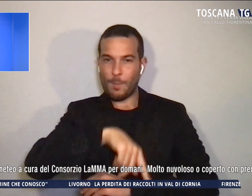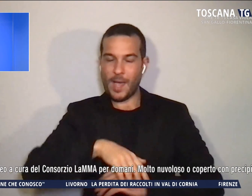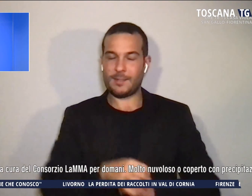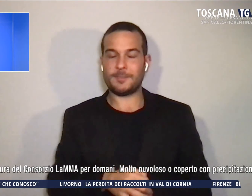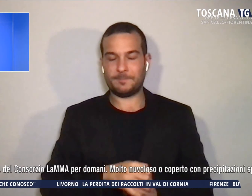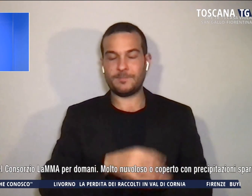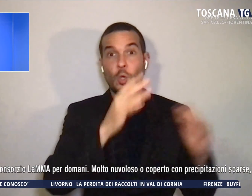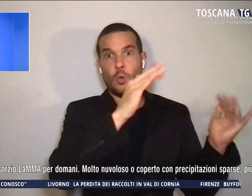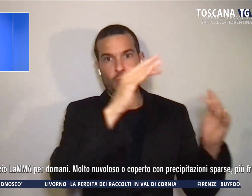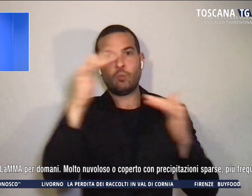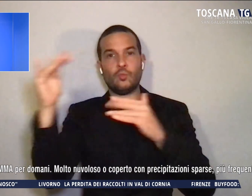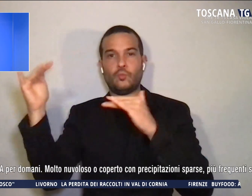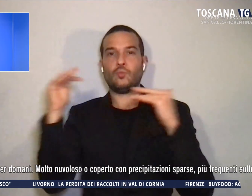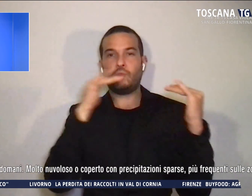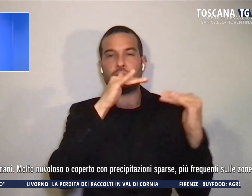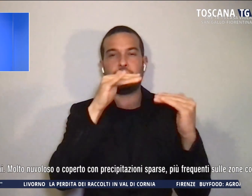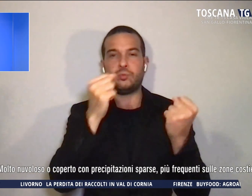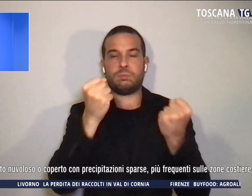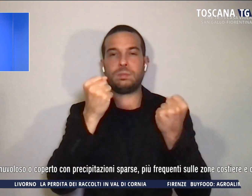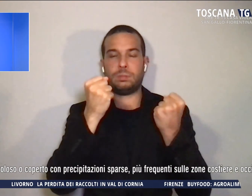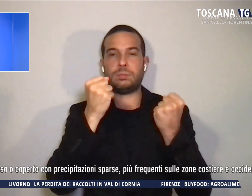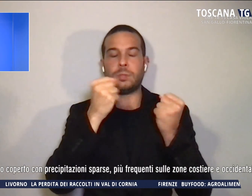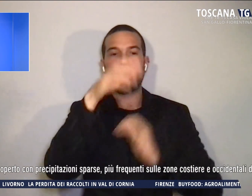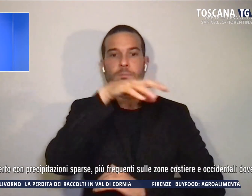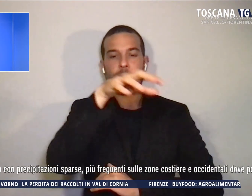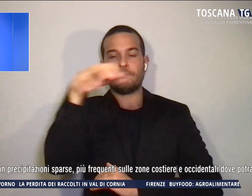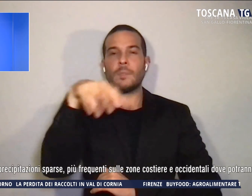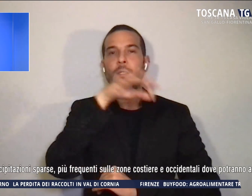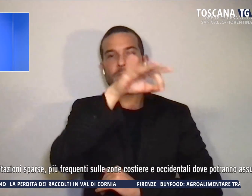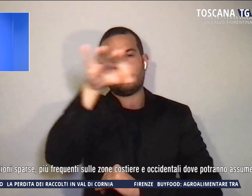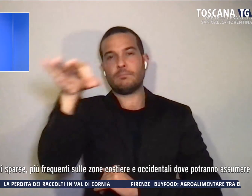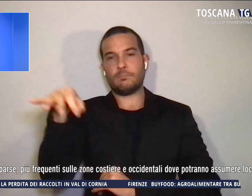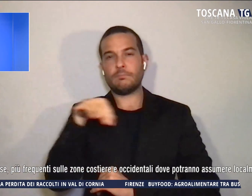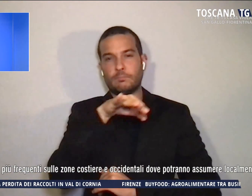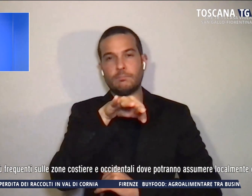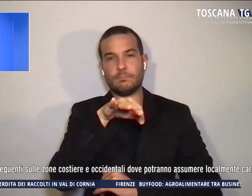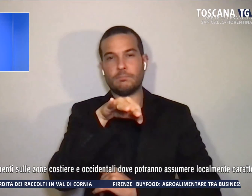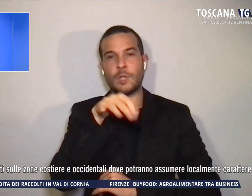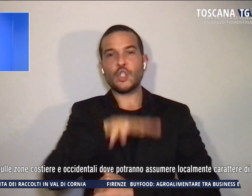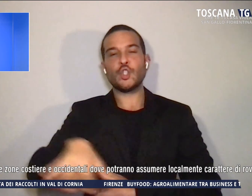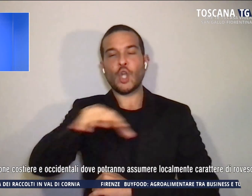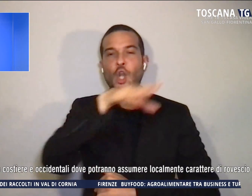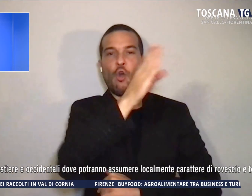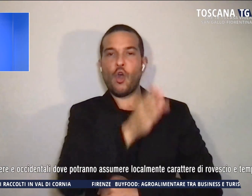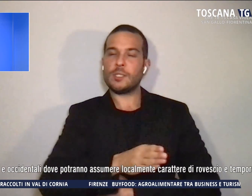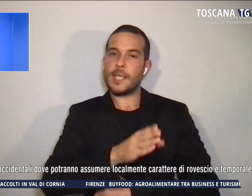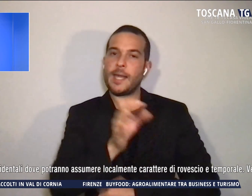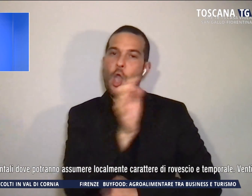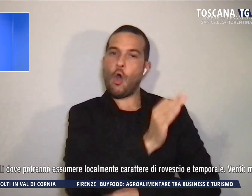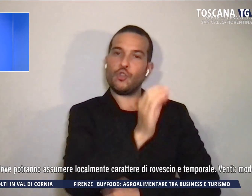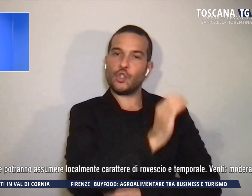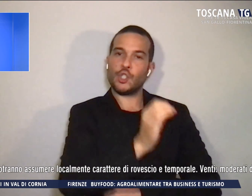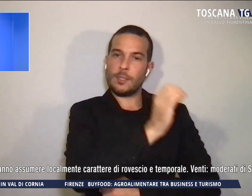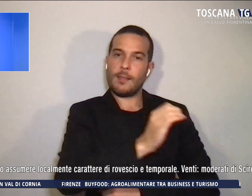coperto con precipitazioni sparse più frequenti sulle zone costiere occidentali dove protanno